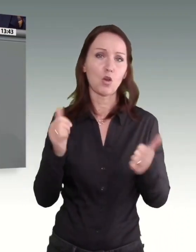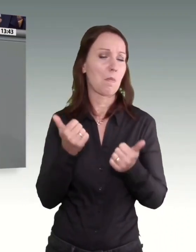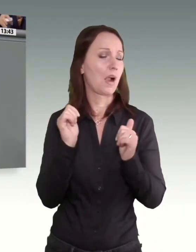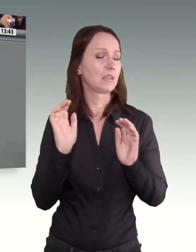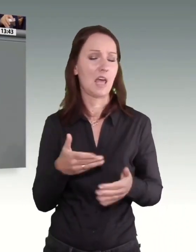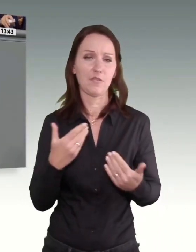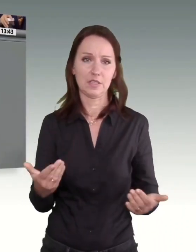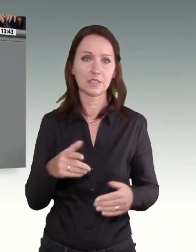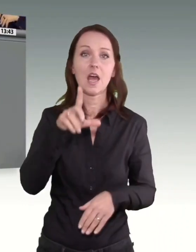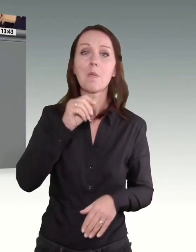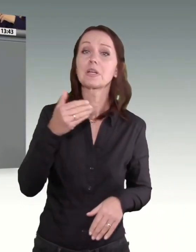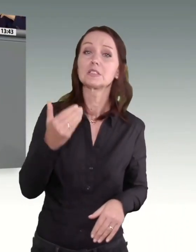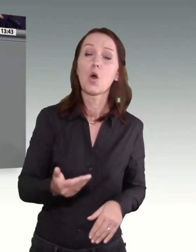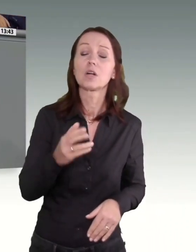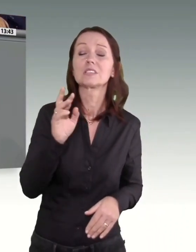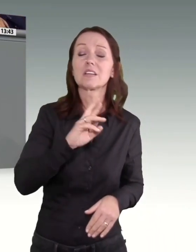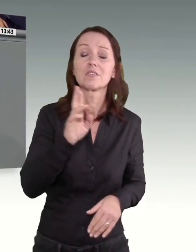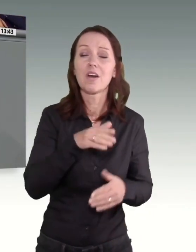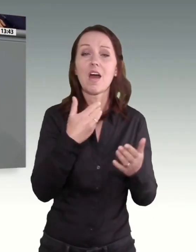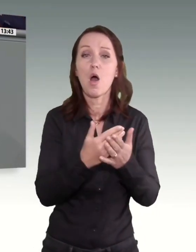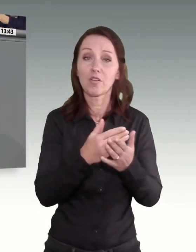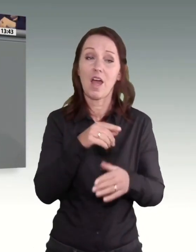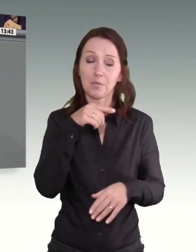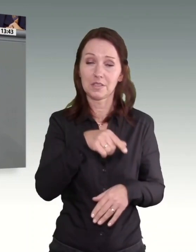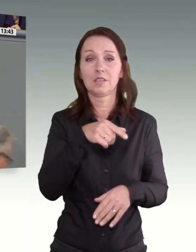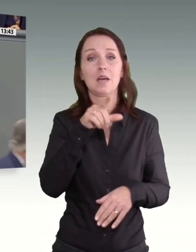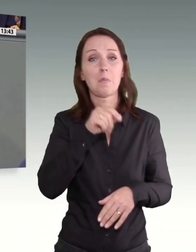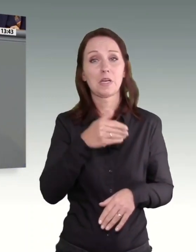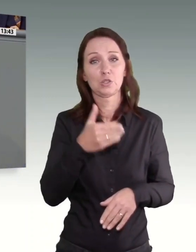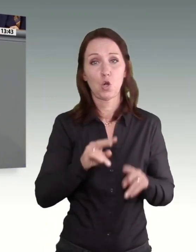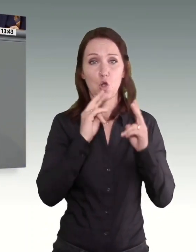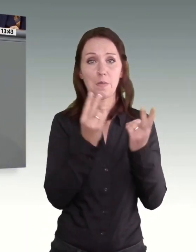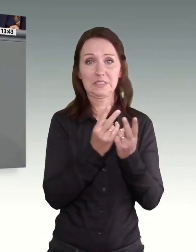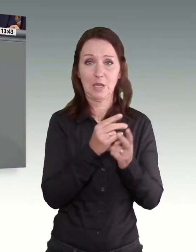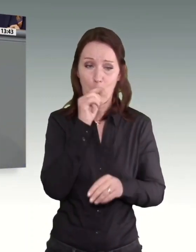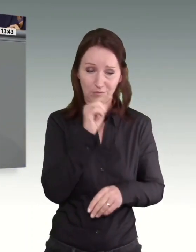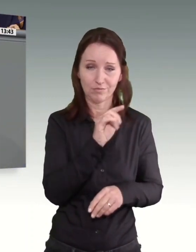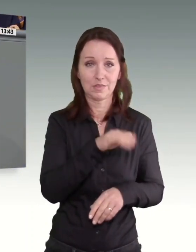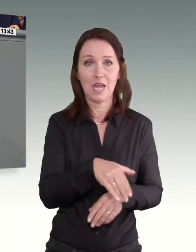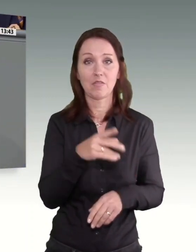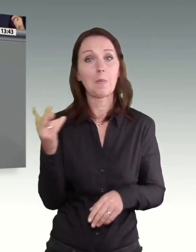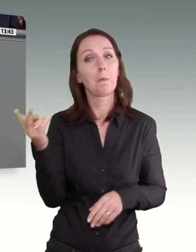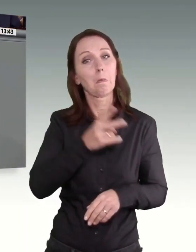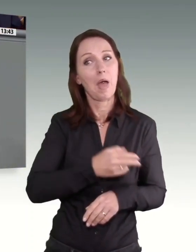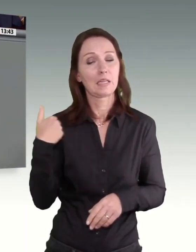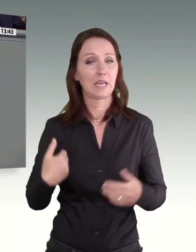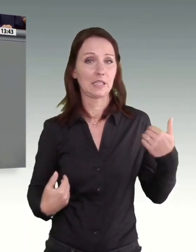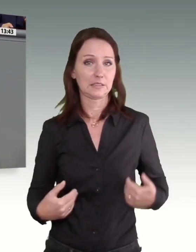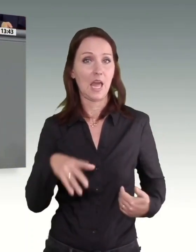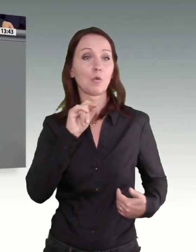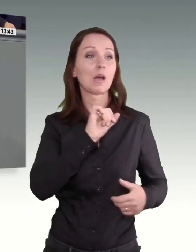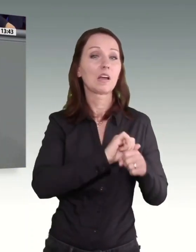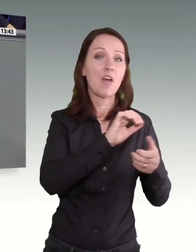ausschließlich die eigens dafür konziliierte Mindestlohnkommission zuständig, in der die Überlegungen beider Seiten, nämlich von Gewerkschaften und